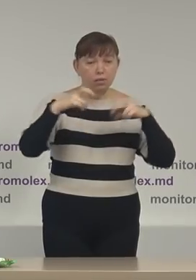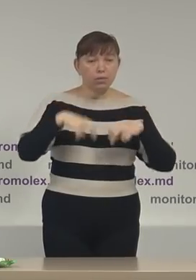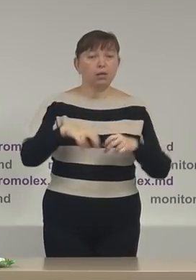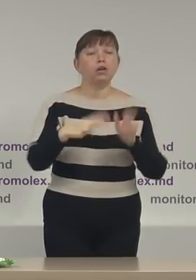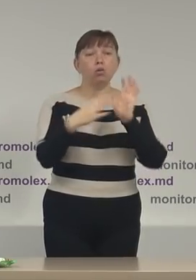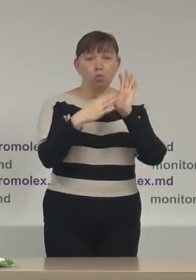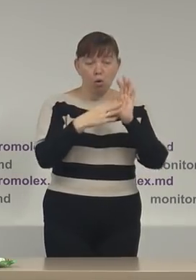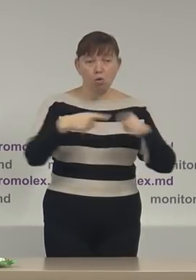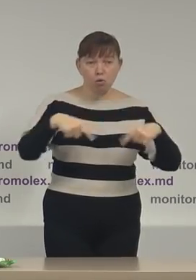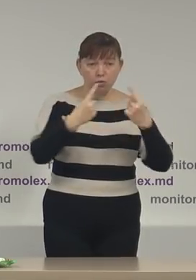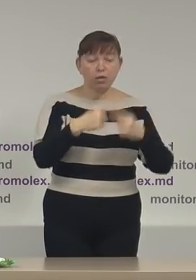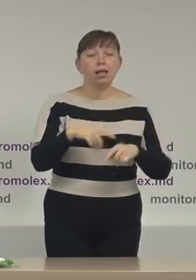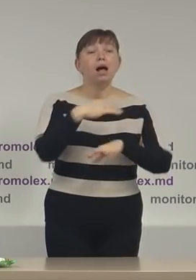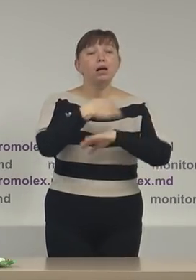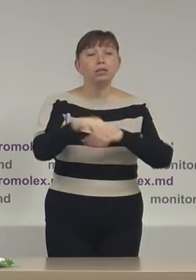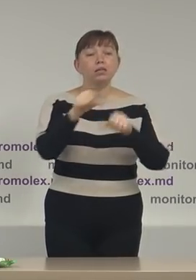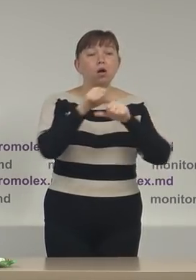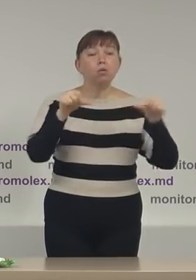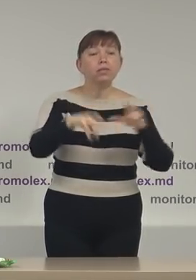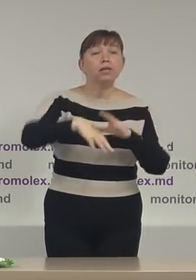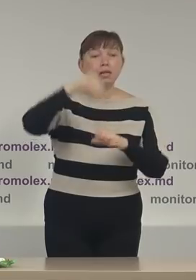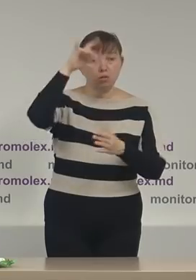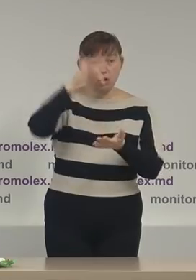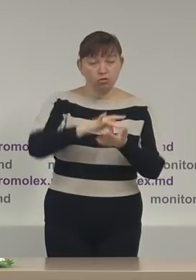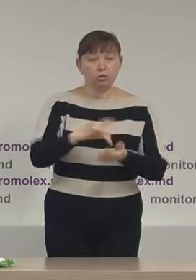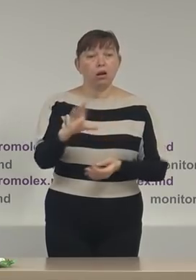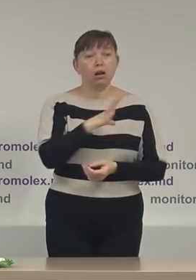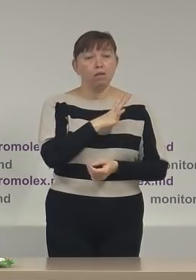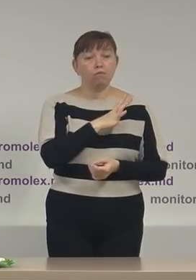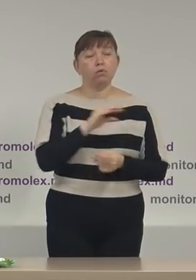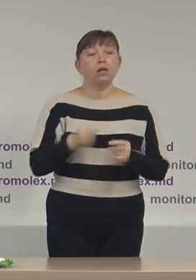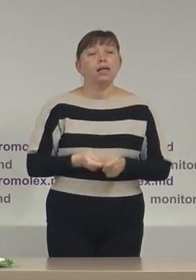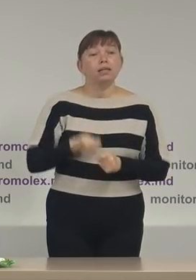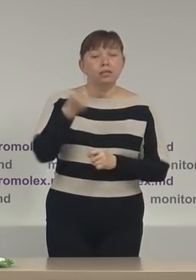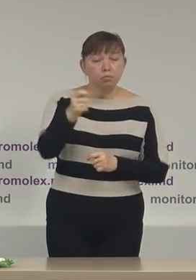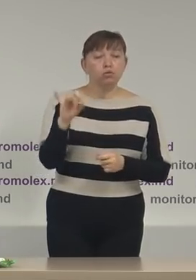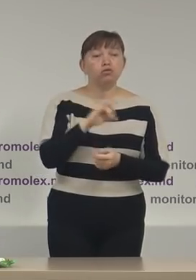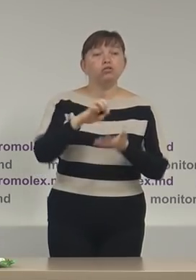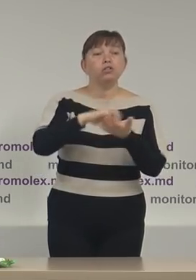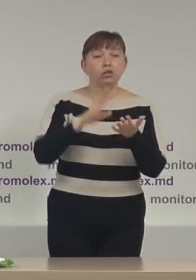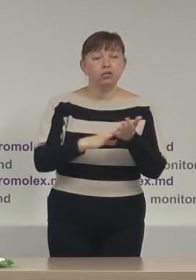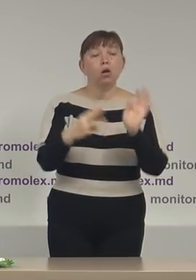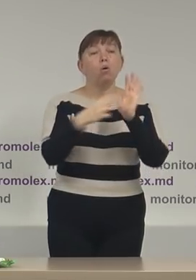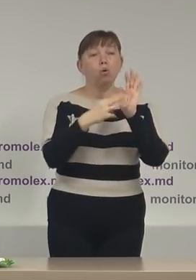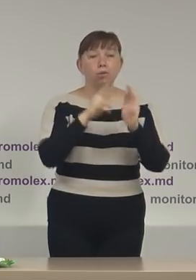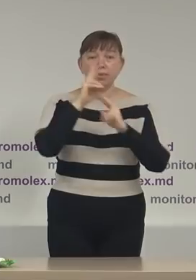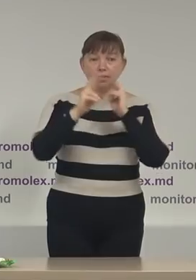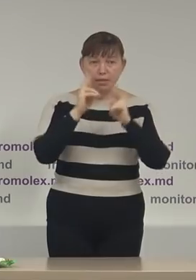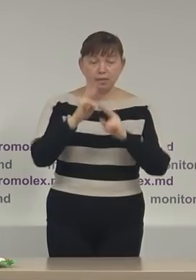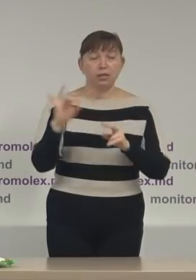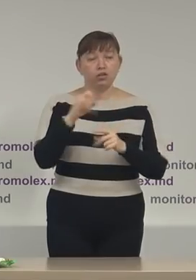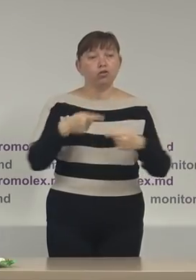contestații, în adresă Comisiei electorale centrale, au fost depuse și înregistrate opt sesizări și